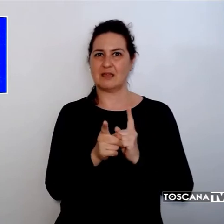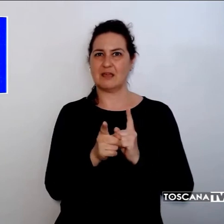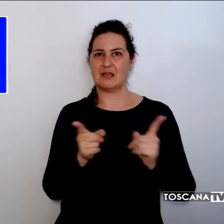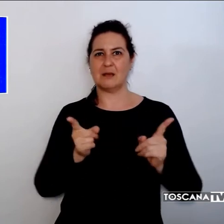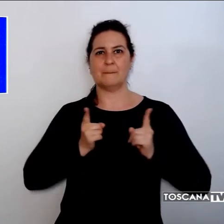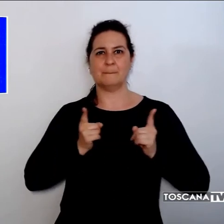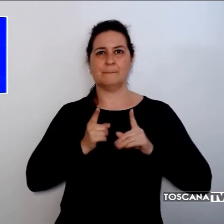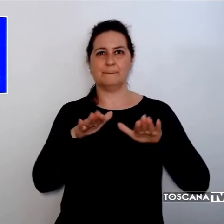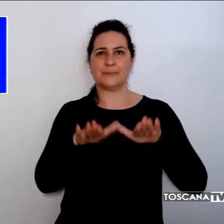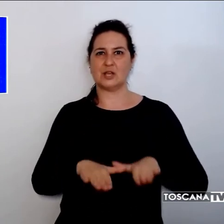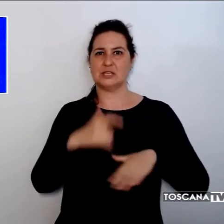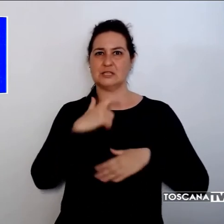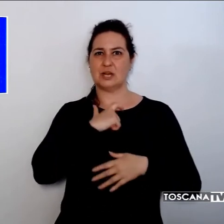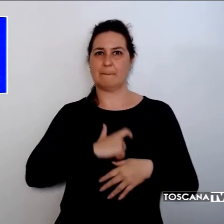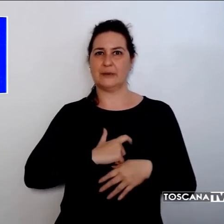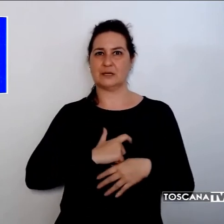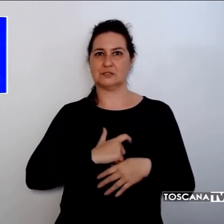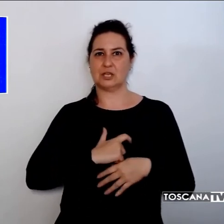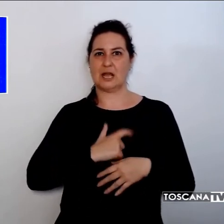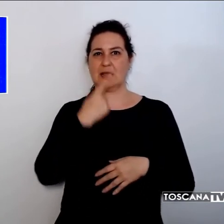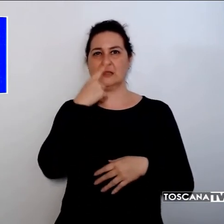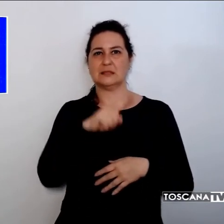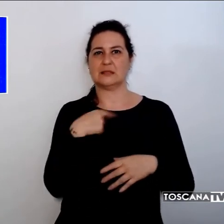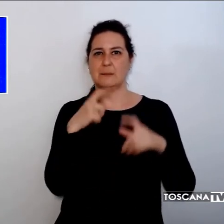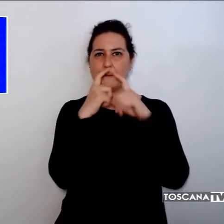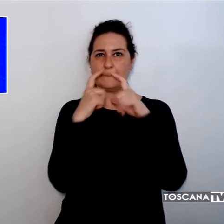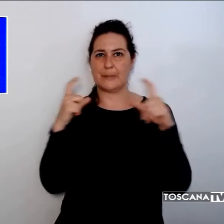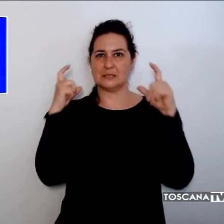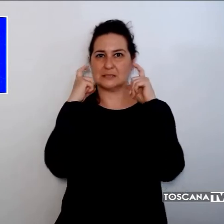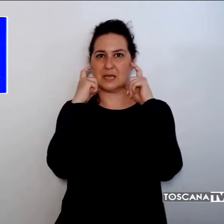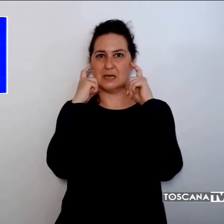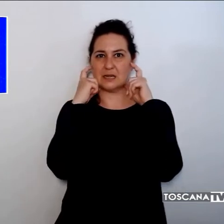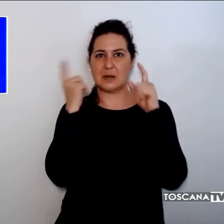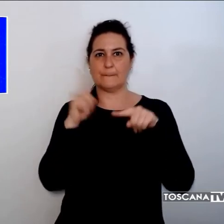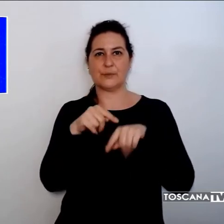personale come mascherine di protezione e guanti.